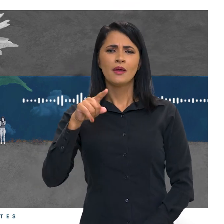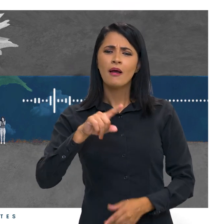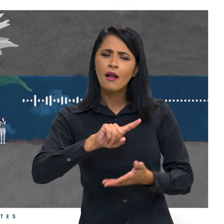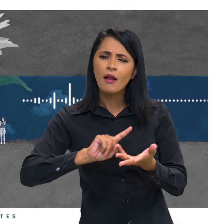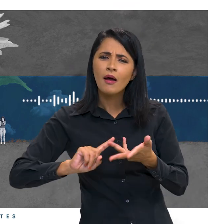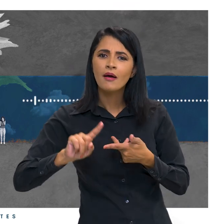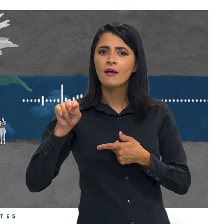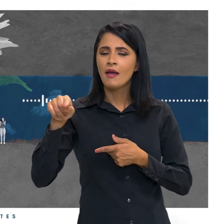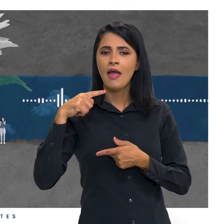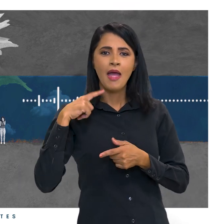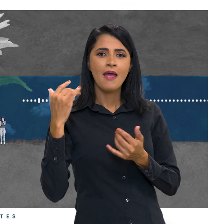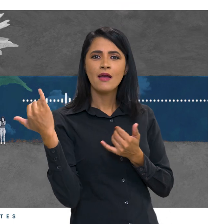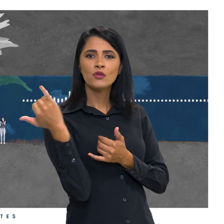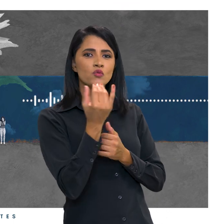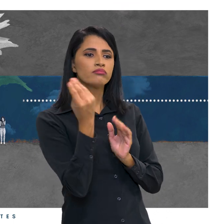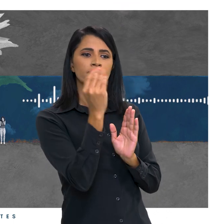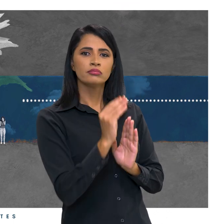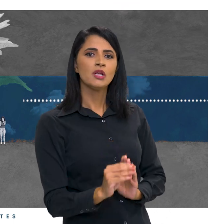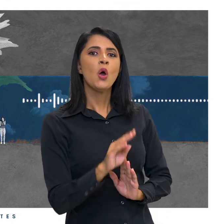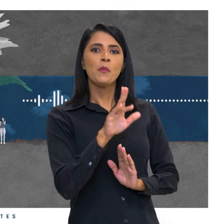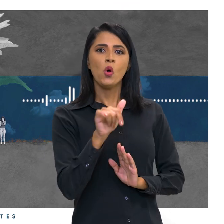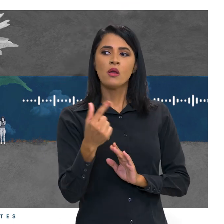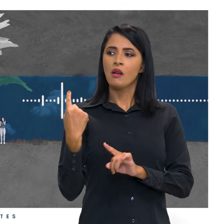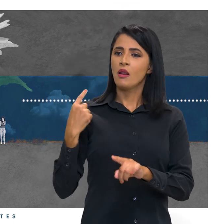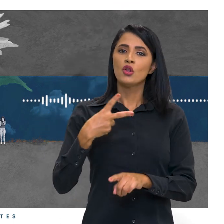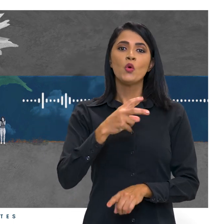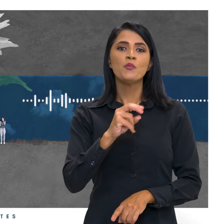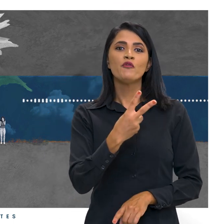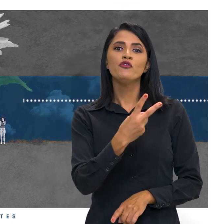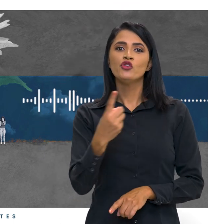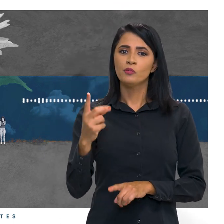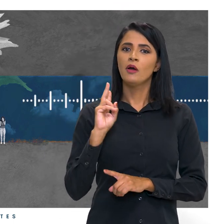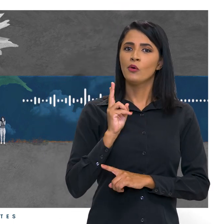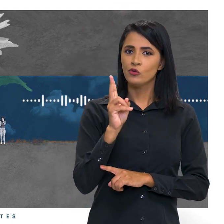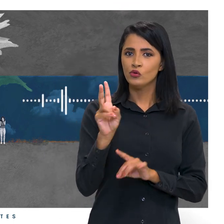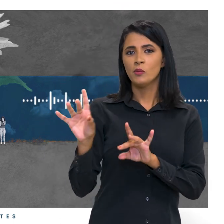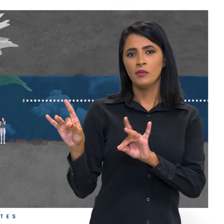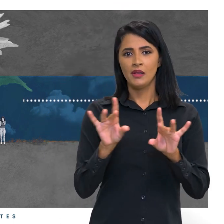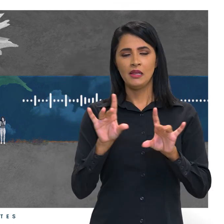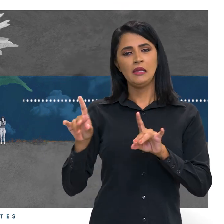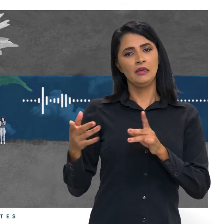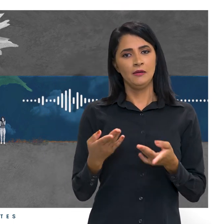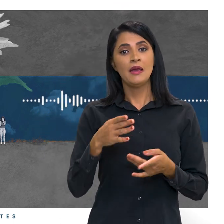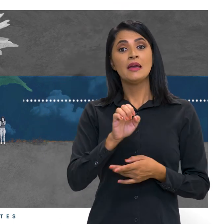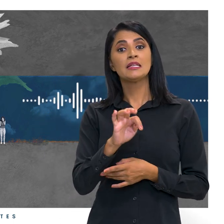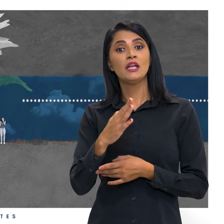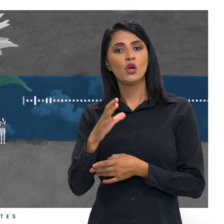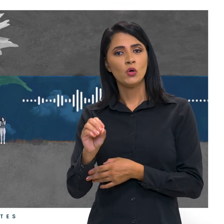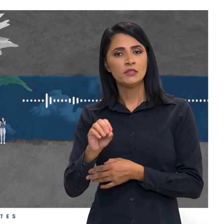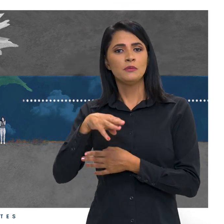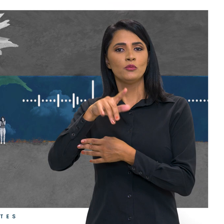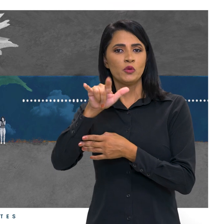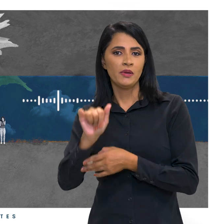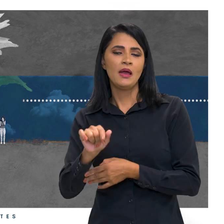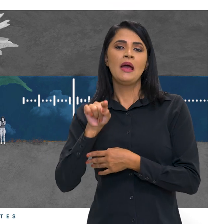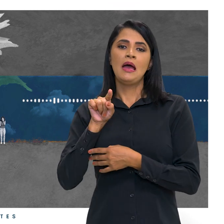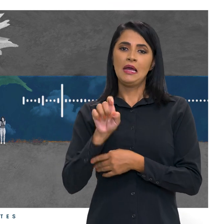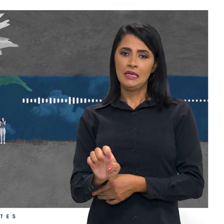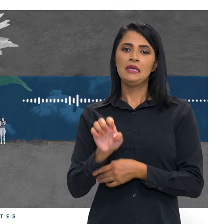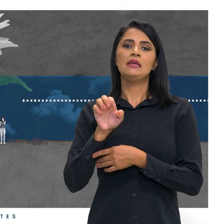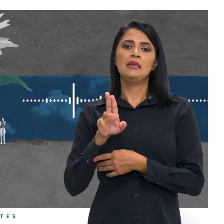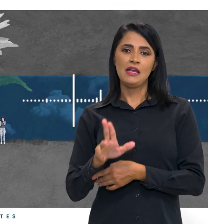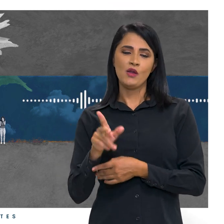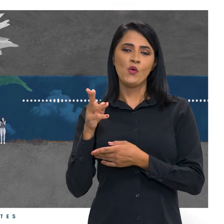que ela não atualiza o blog desde 2021, mas que segue online pelo link esclerosemúltipla.eu.blogspot